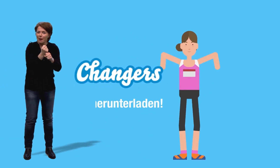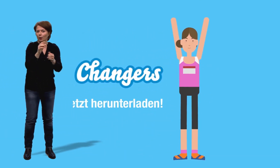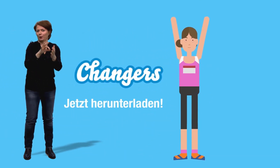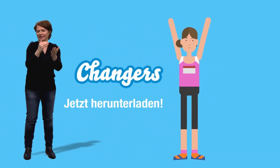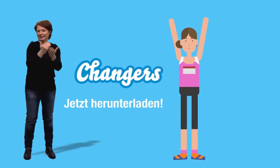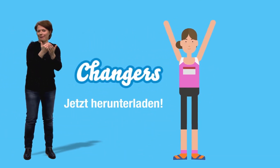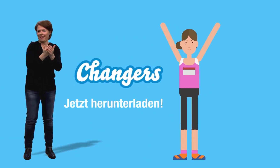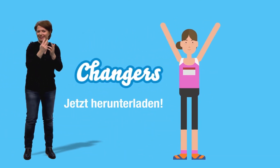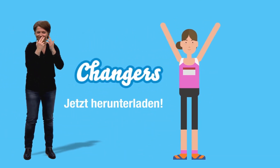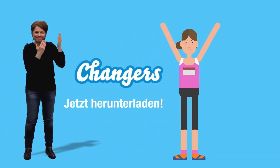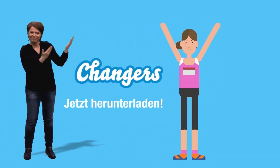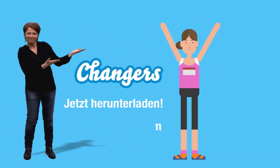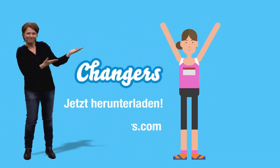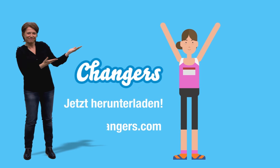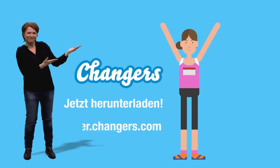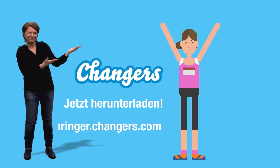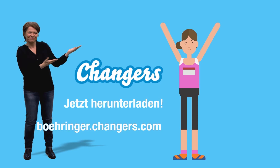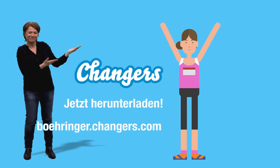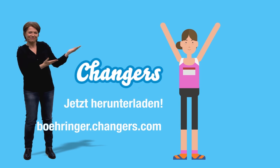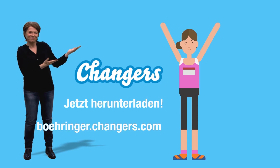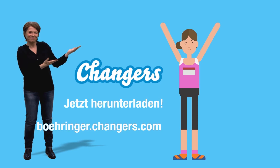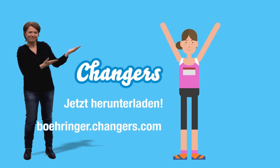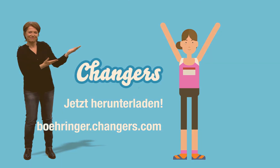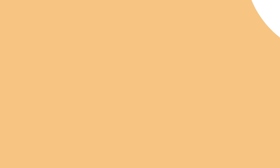herunterladen, mitmachen und Punkte sammeln.